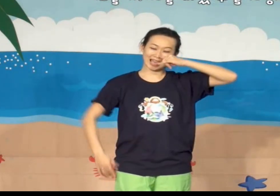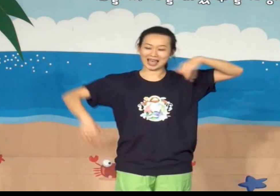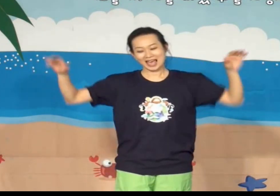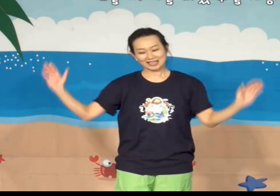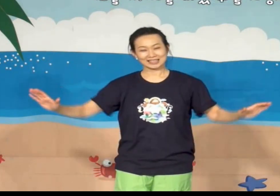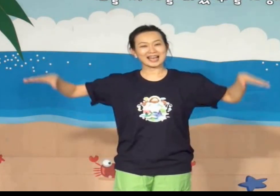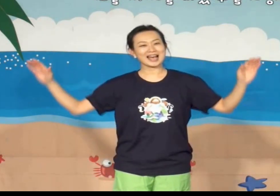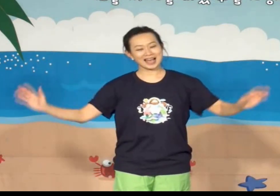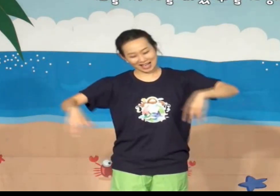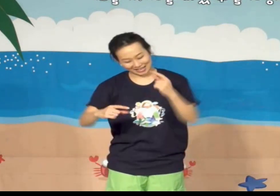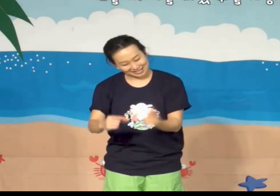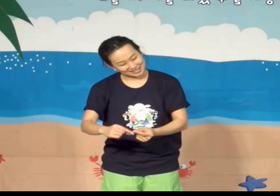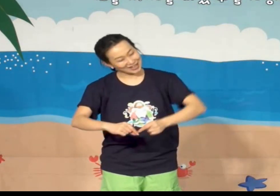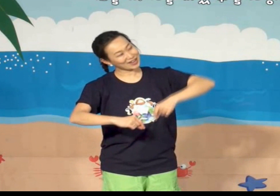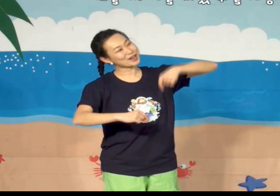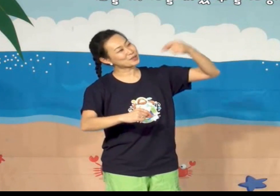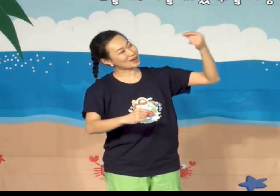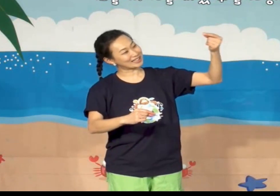날아줘 좌우